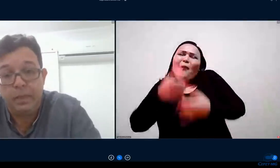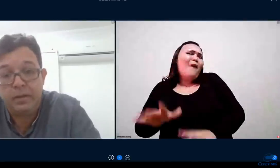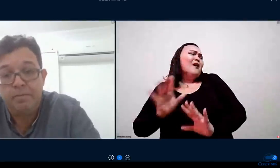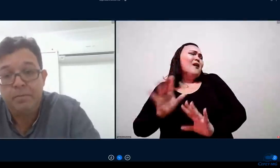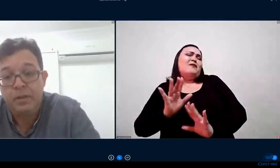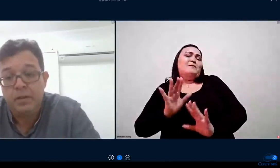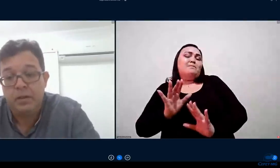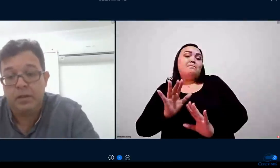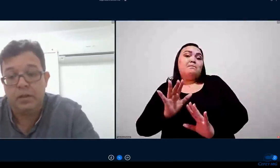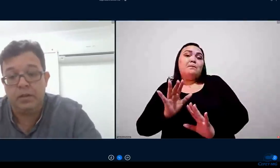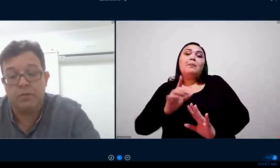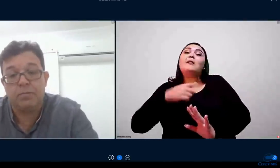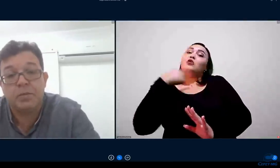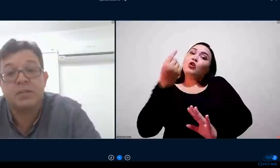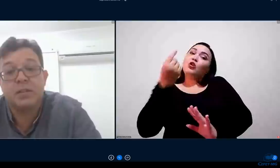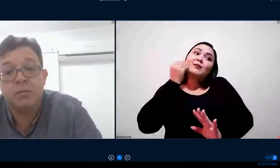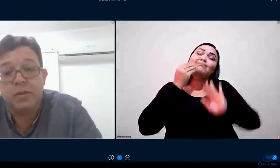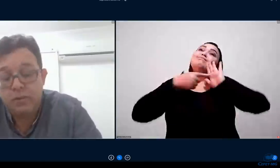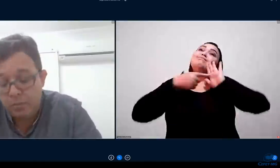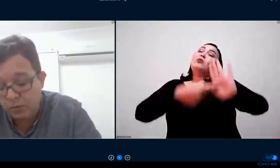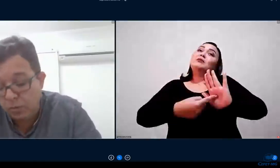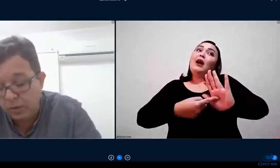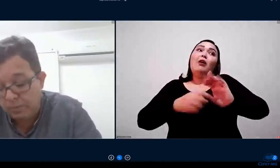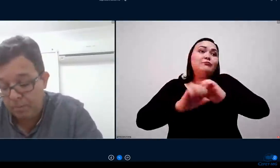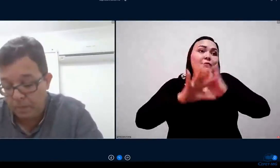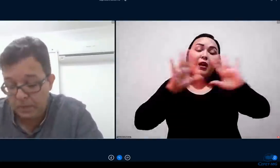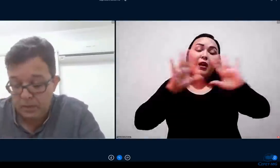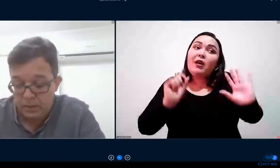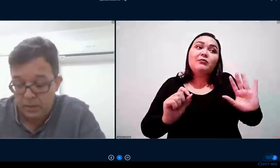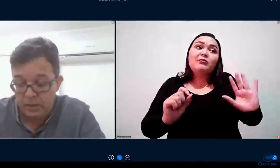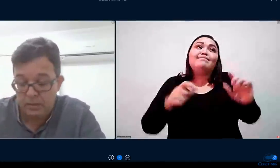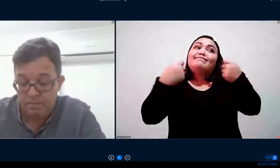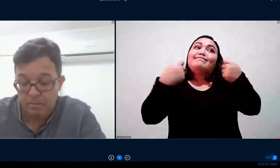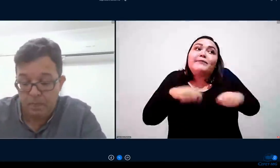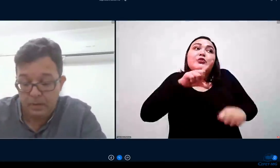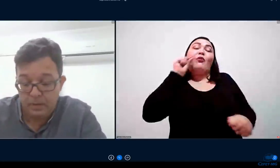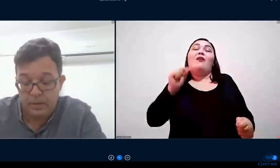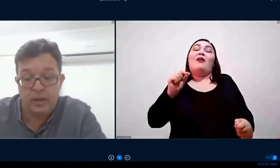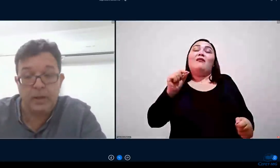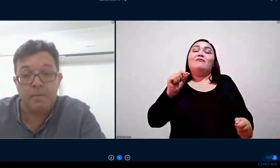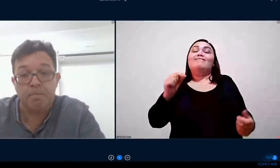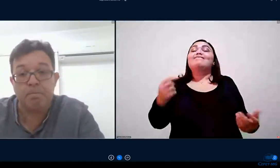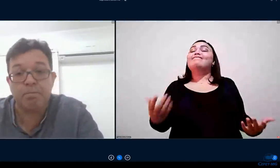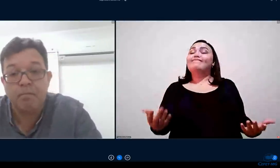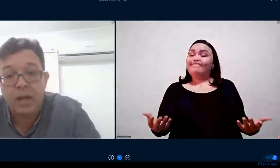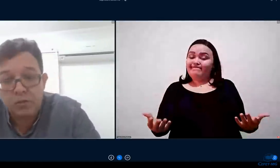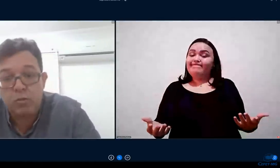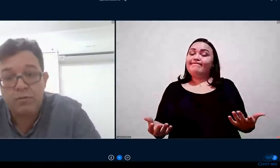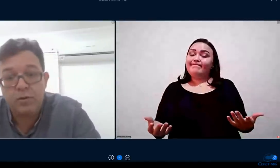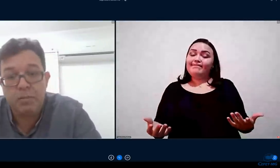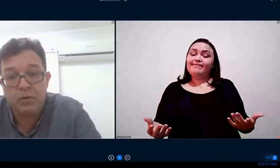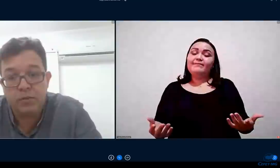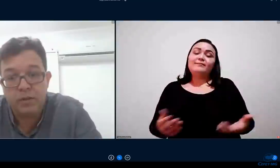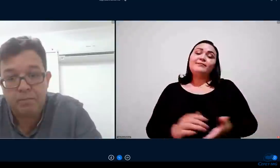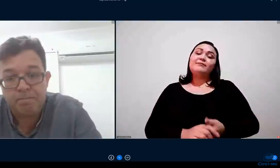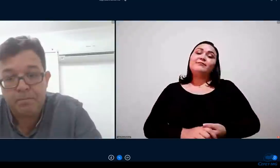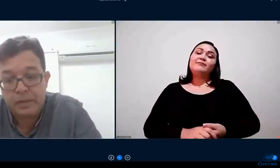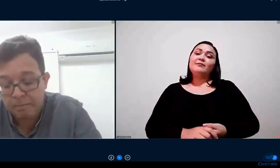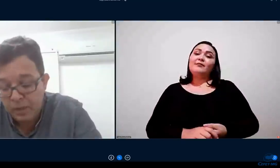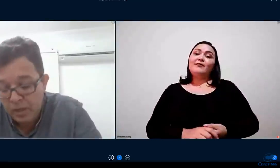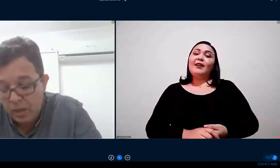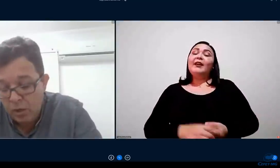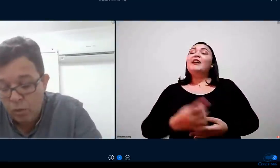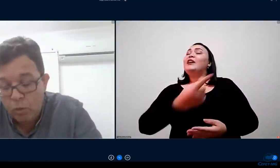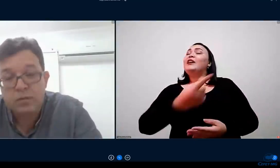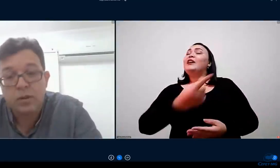essa né e precisamos fazer uma escolha e a escolha foi pelo sim